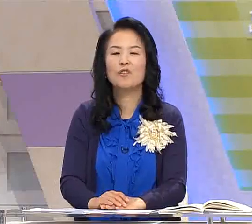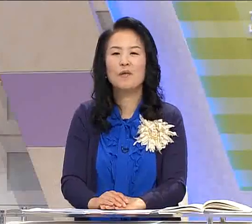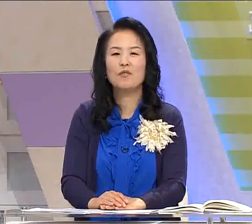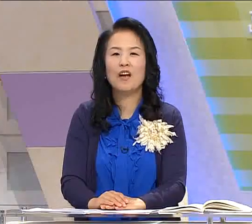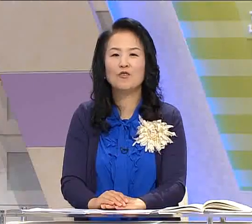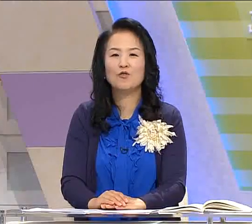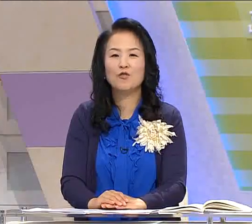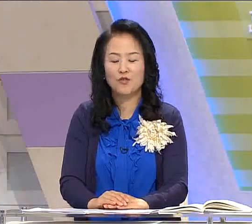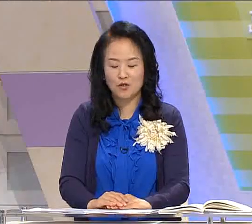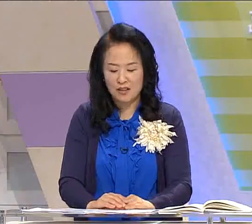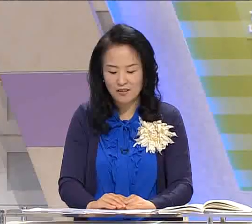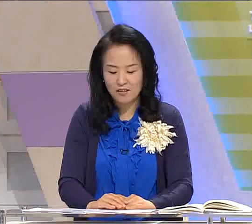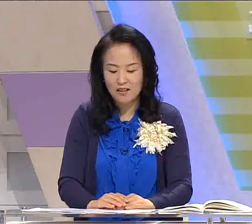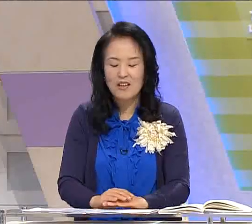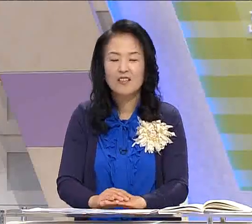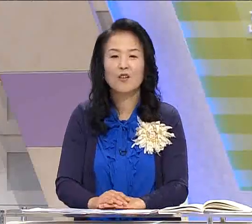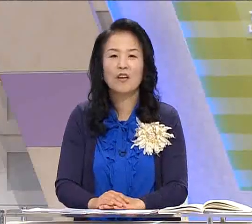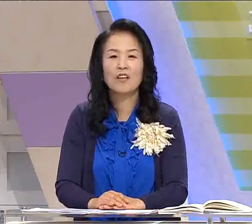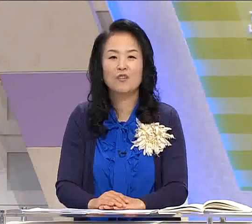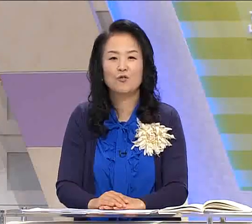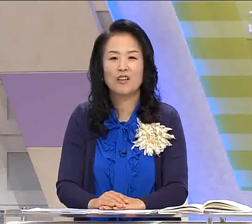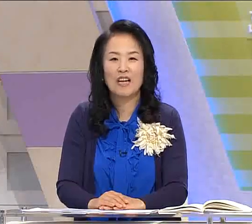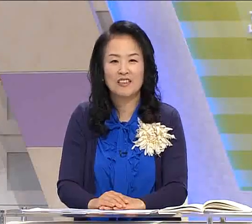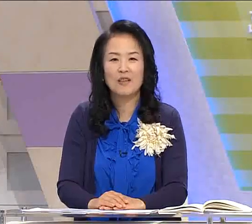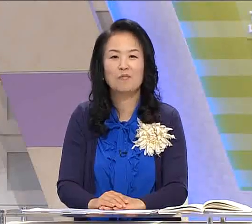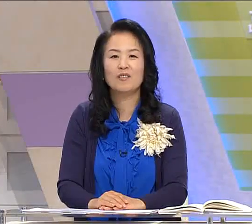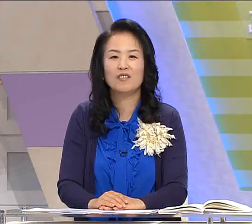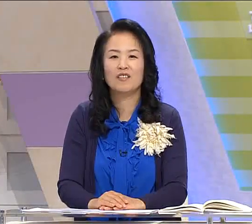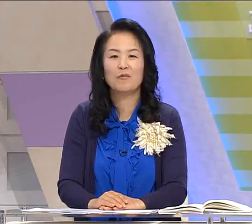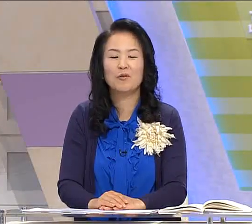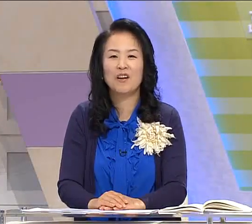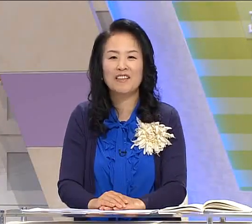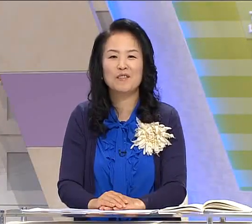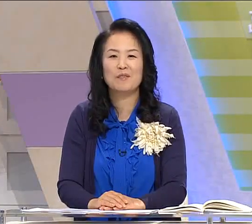오늘 배운 한국 수화 중에서 새롭게 나온 수화 다시 한번 정리해 보도록 하겠습니다.